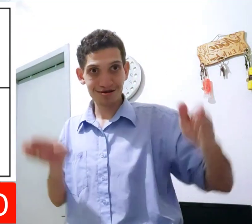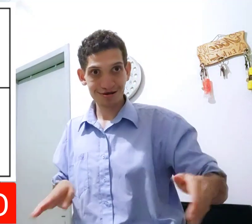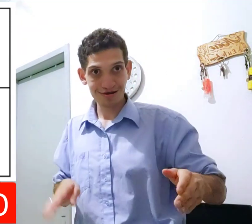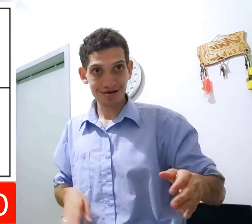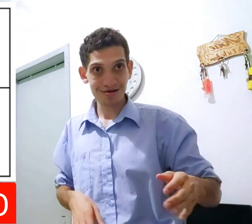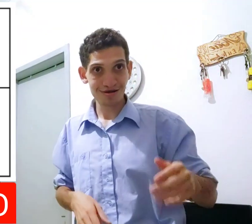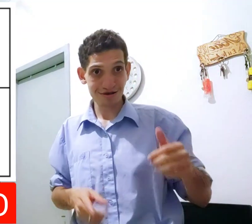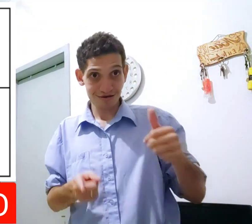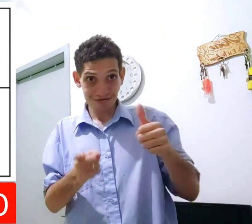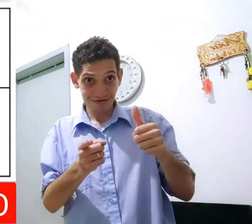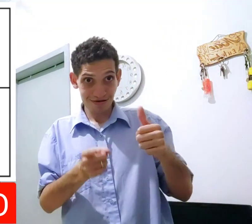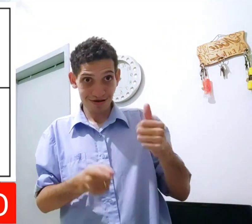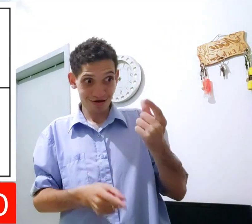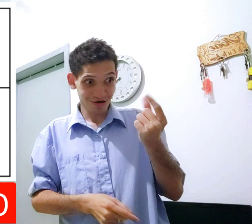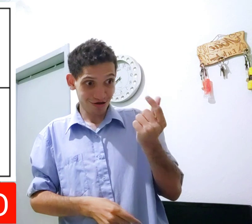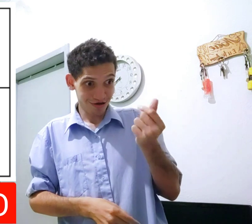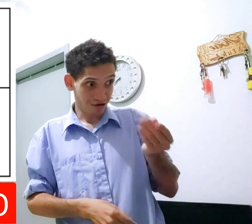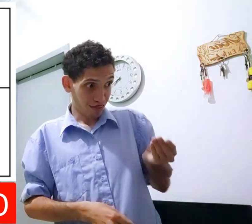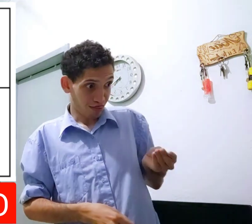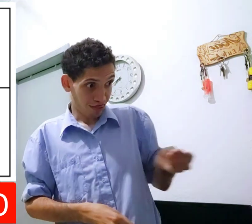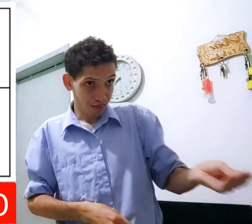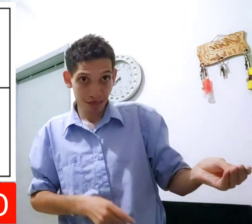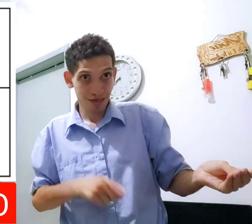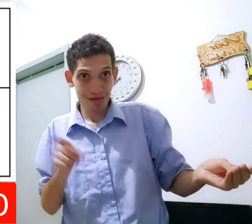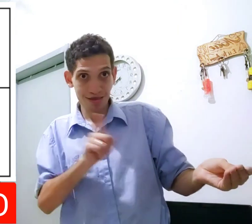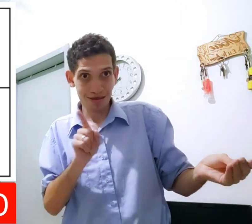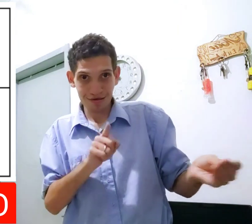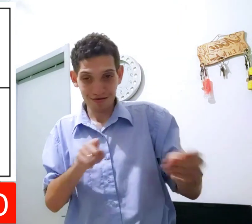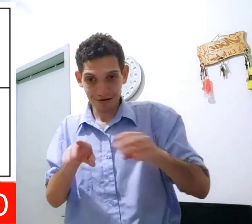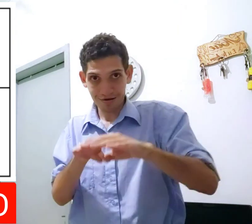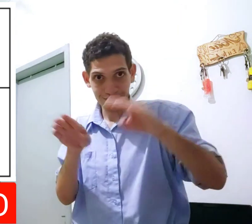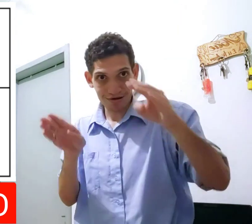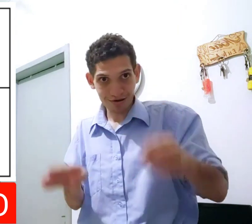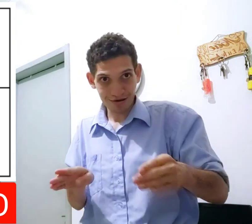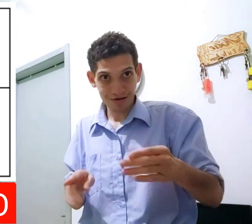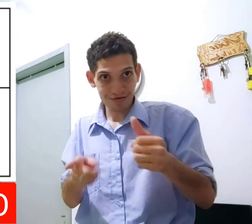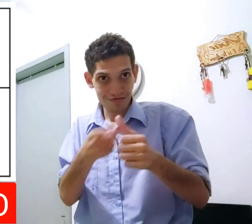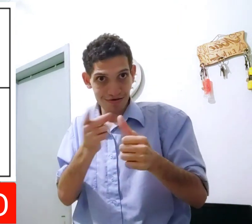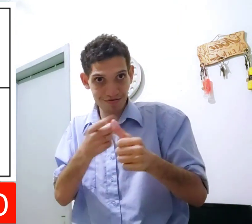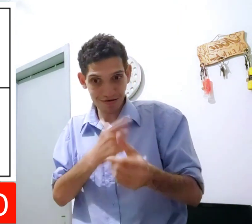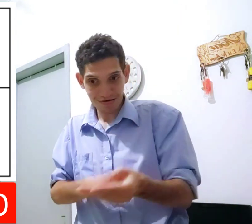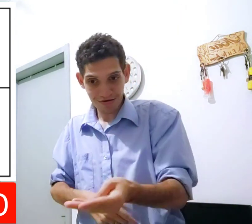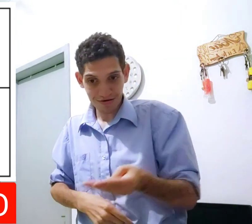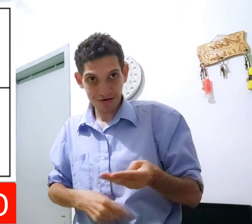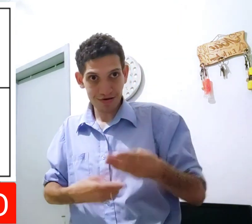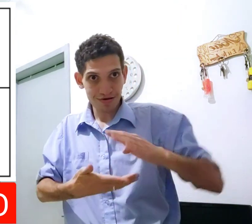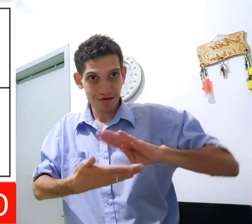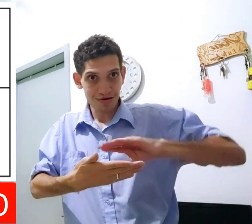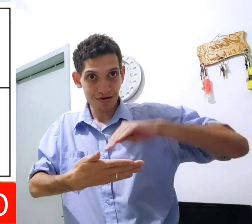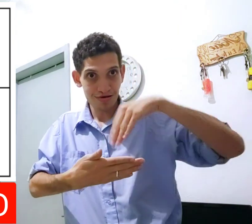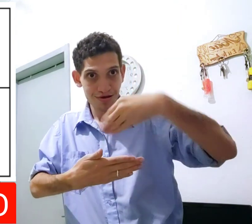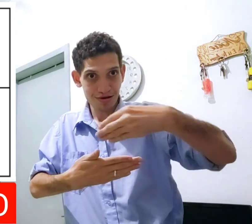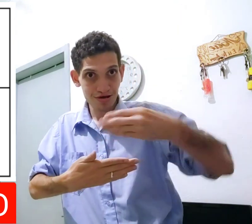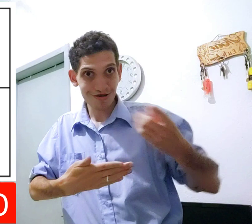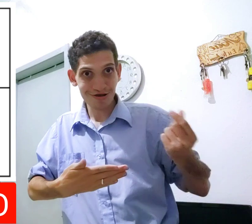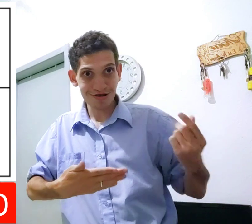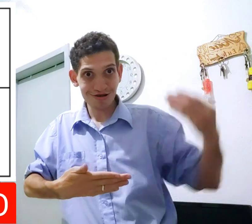o que. Na mesa, o dinheiro lá, para depositar, não. Na mesa, o primeiro pé é em melope.